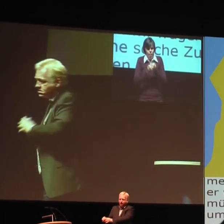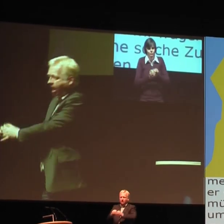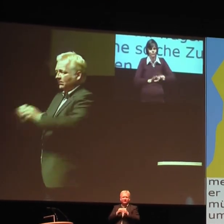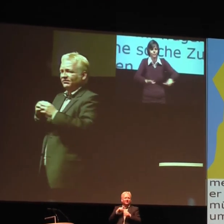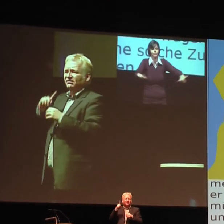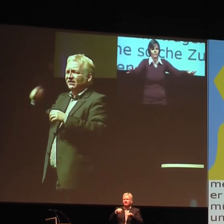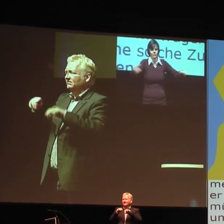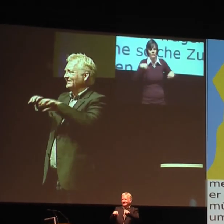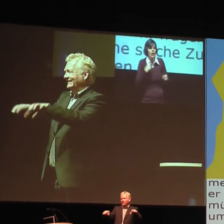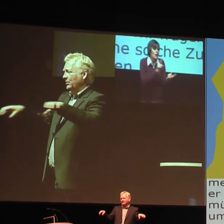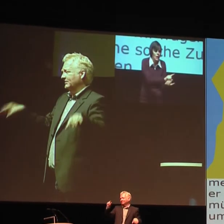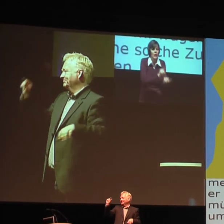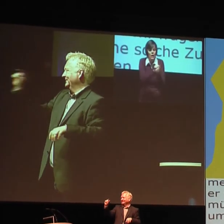-Gesellschaft da für eine Plattform schafft.